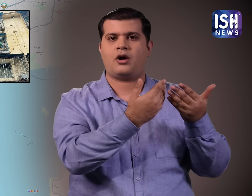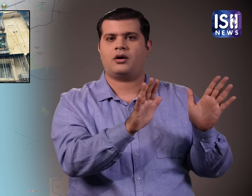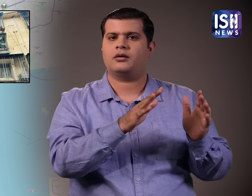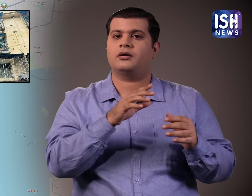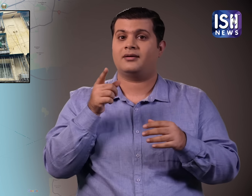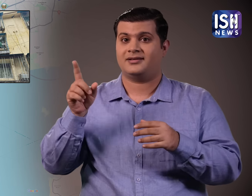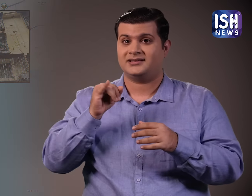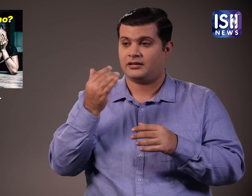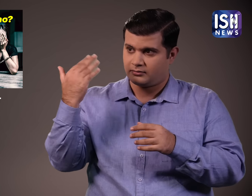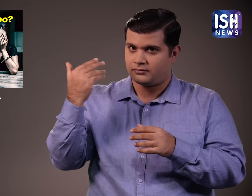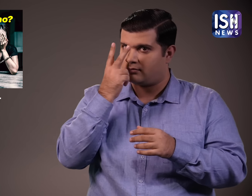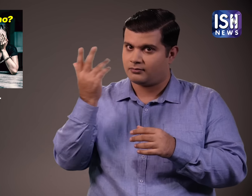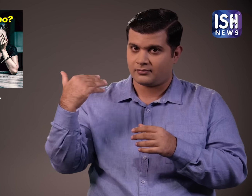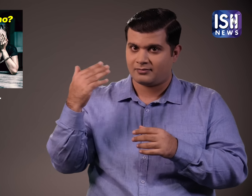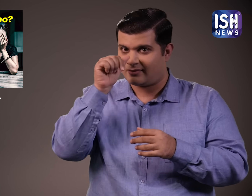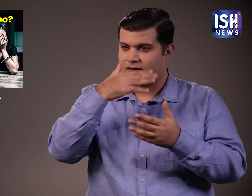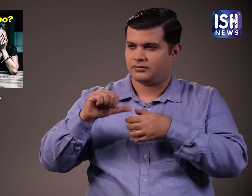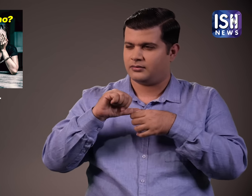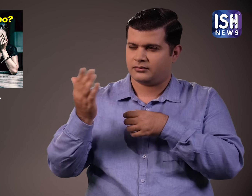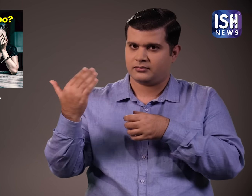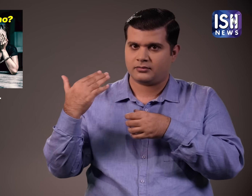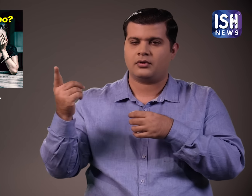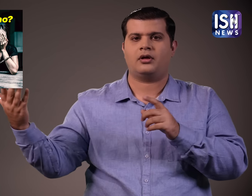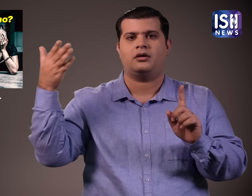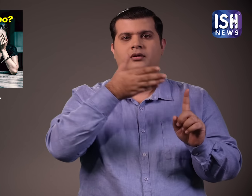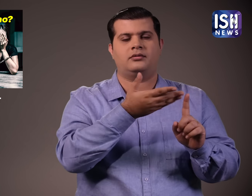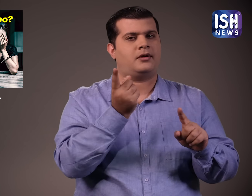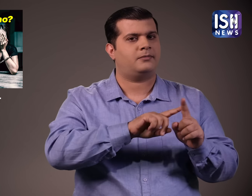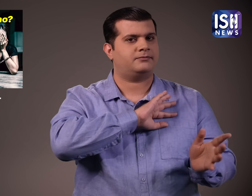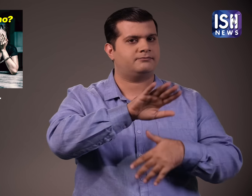रहती है उन्होंने वहां पार्टी की और फिर